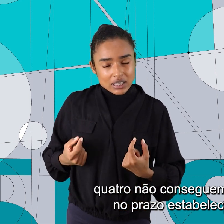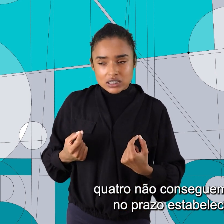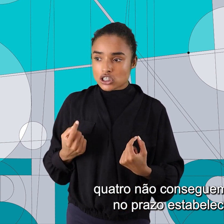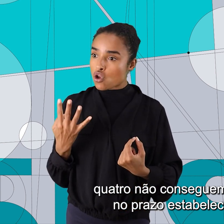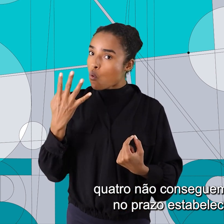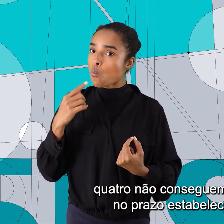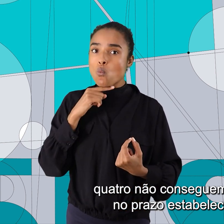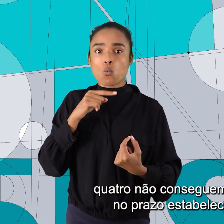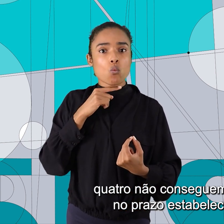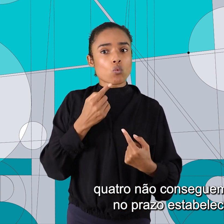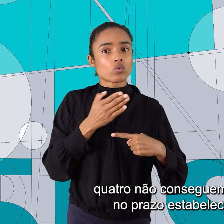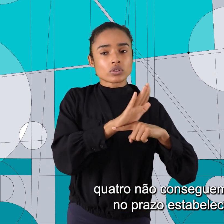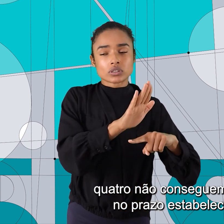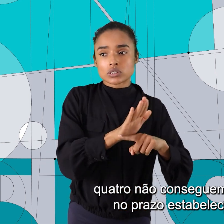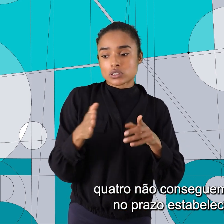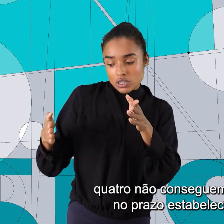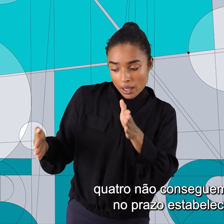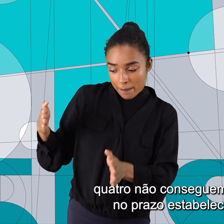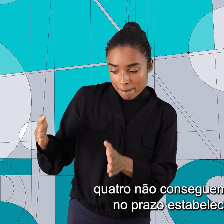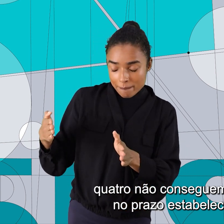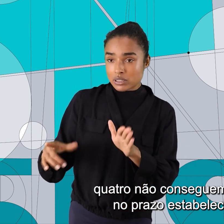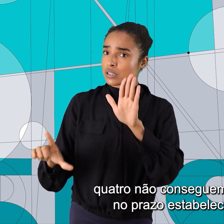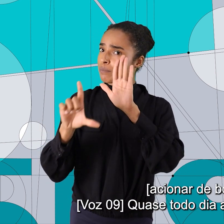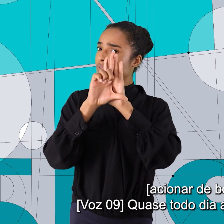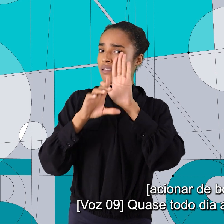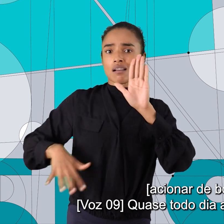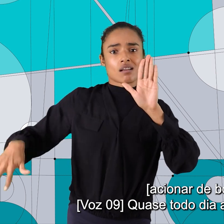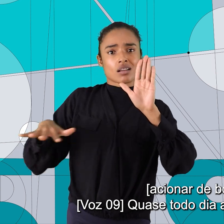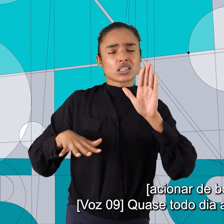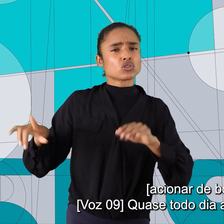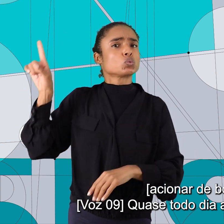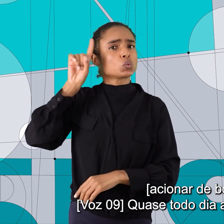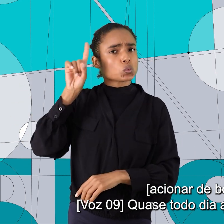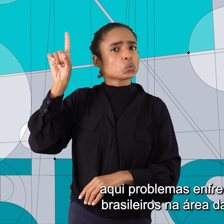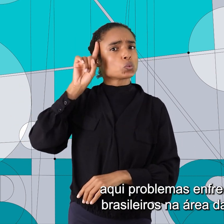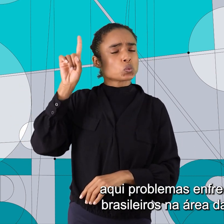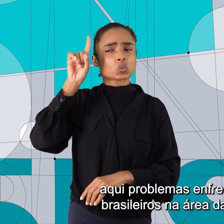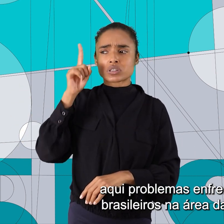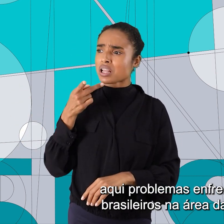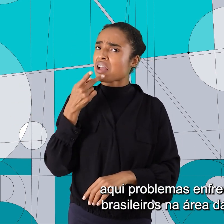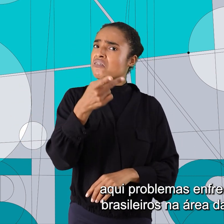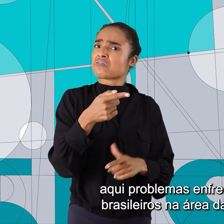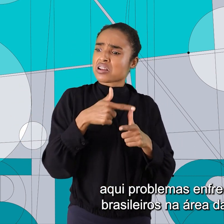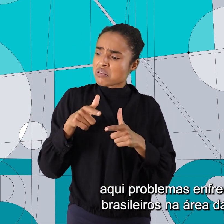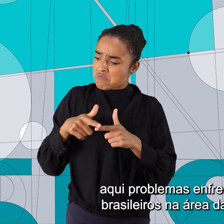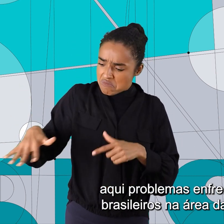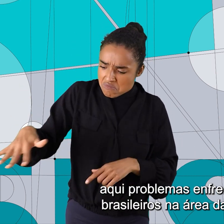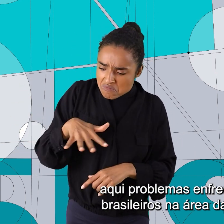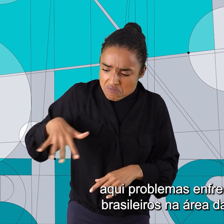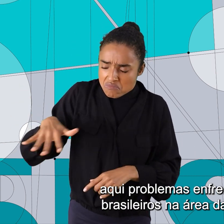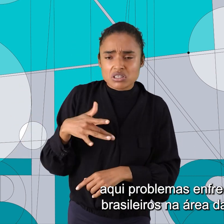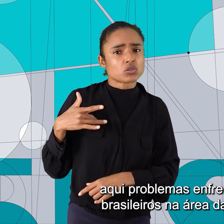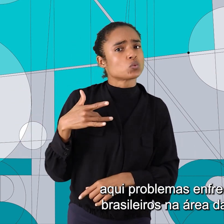não conseguem atendimento no prazo estabelecido por lei. Quase todo dia a gente denuncia aqui problemas enfrentados pelos